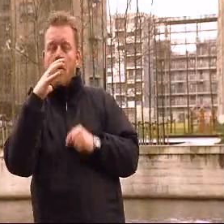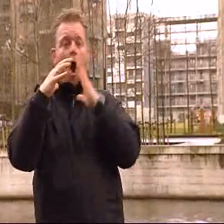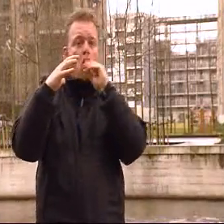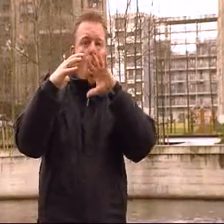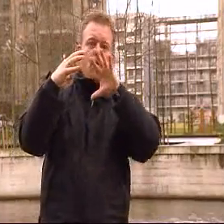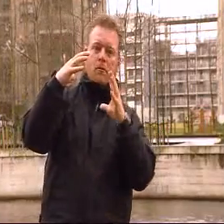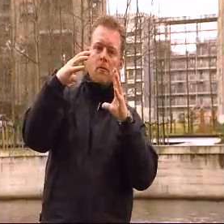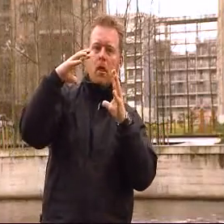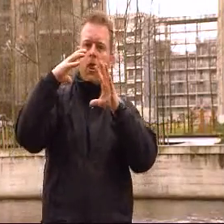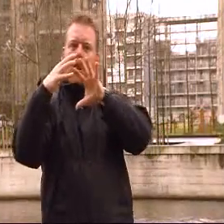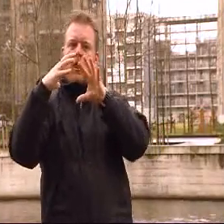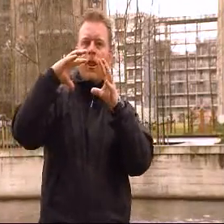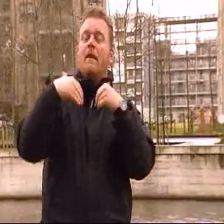kolde områder gør, at luften bevæger sig.